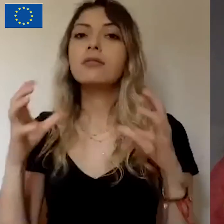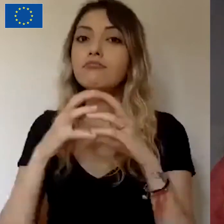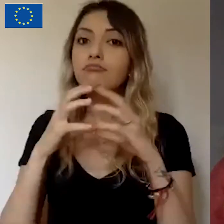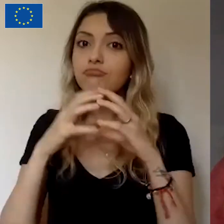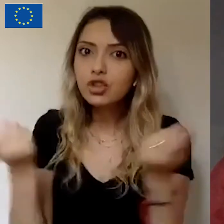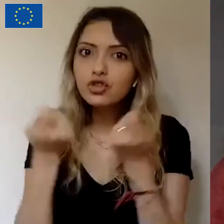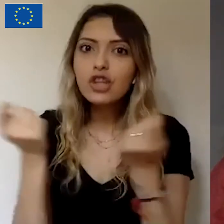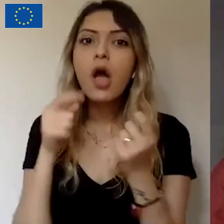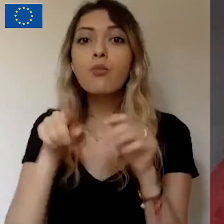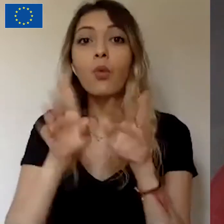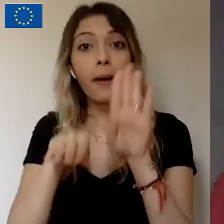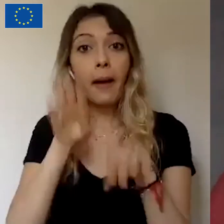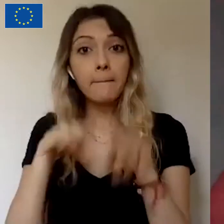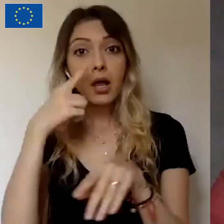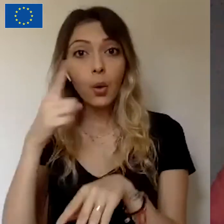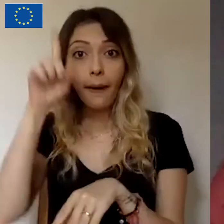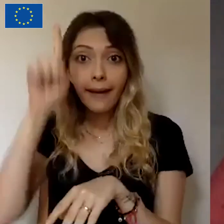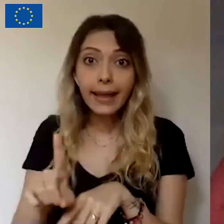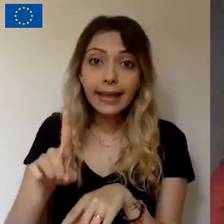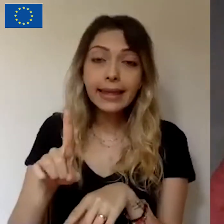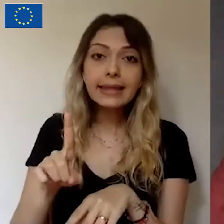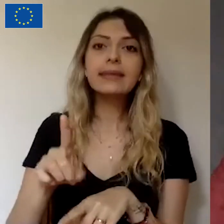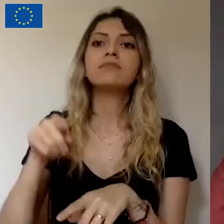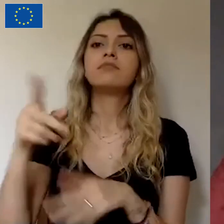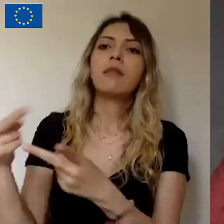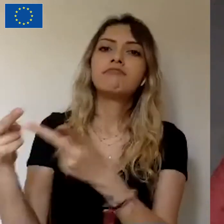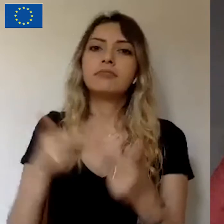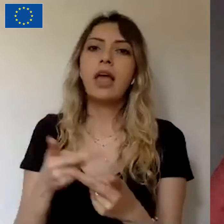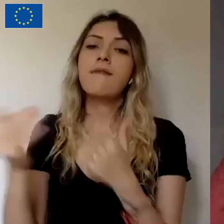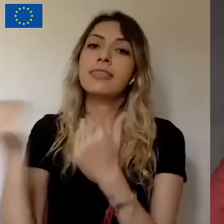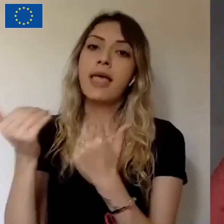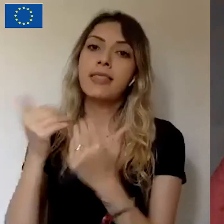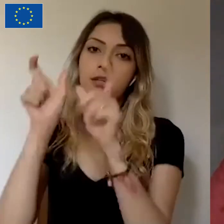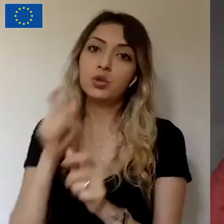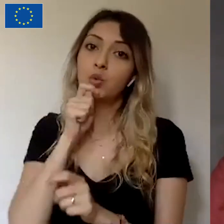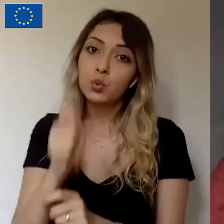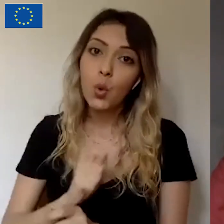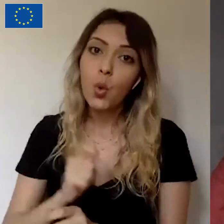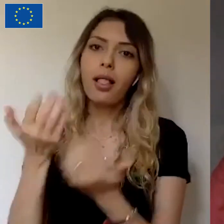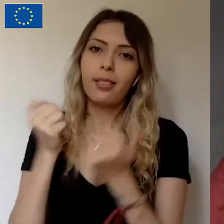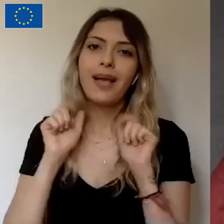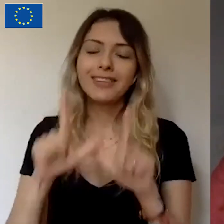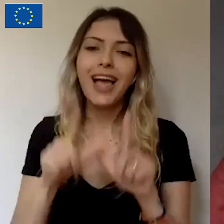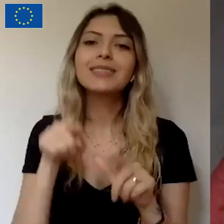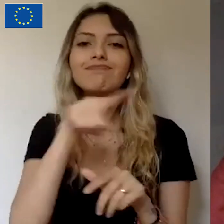kampanyada ilk çamberinize düşünmeniz gerekenler olabilirler. Benim de aklıma bunlar geldi. Sizi söyledikten sonra yakın aile ve